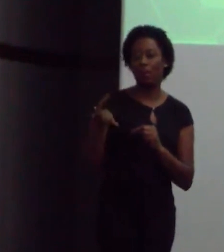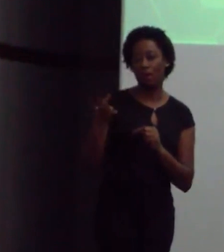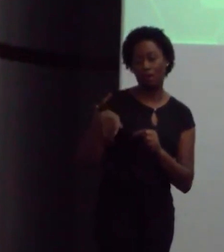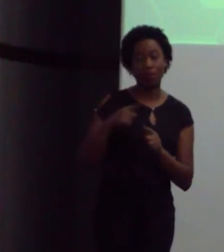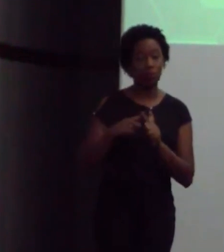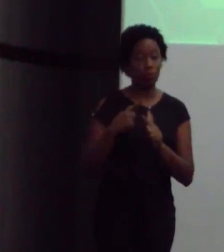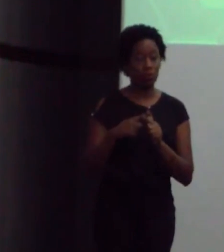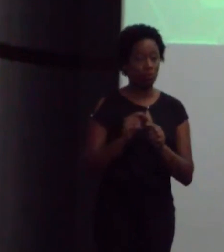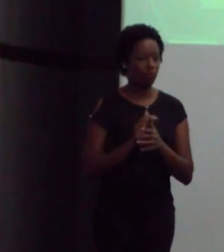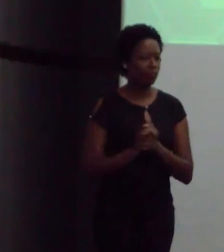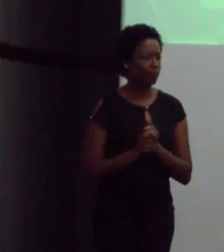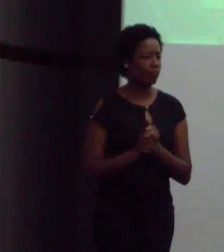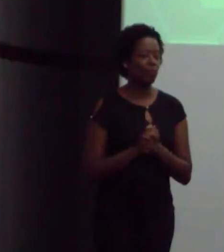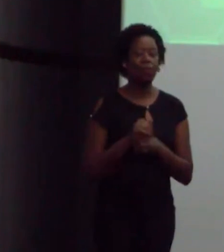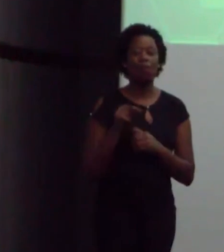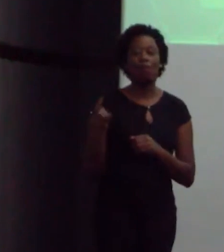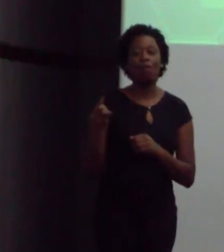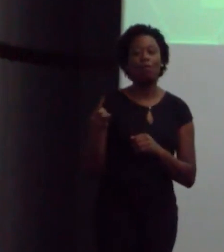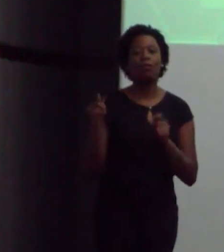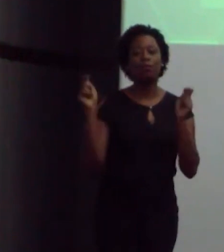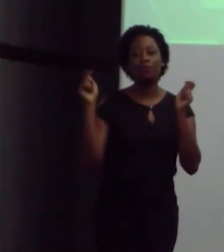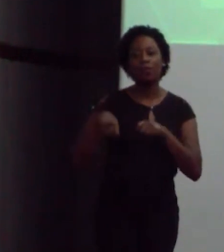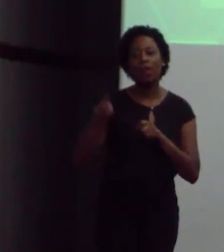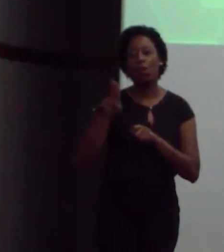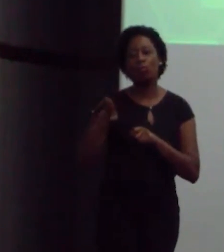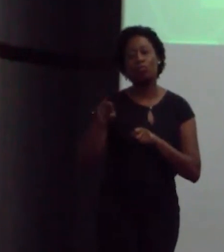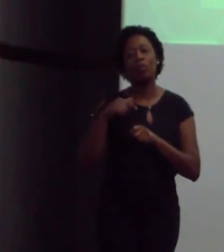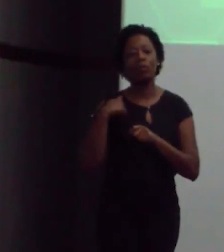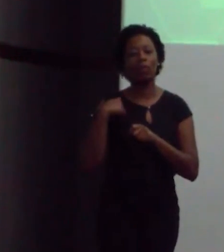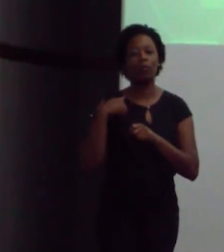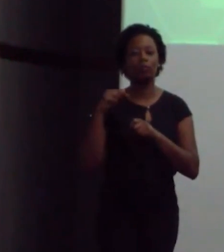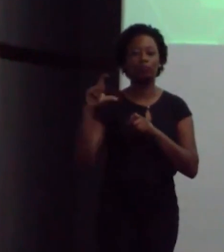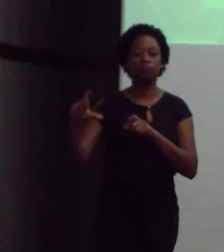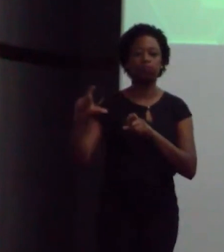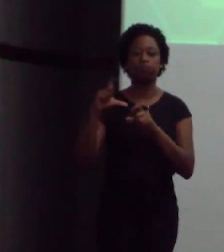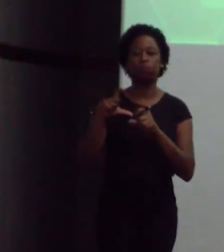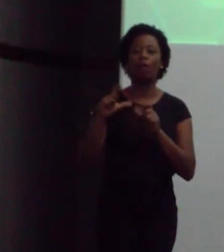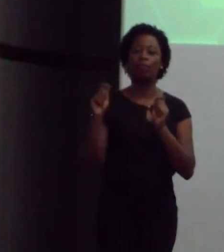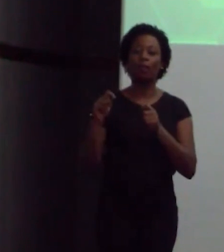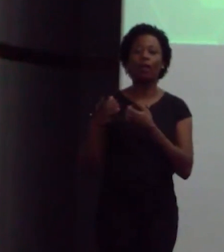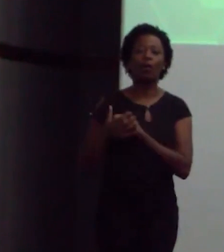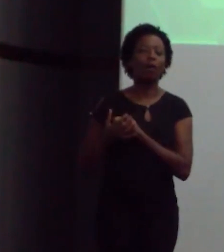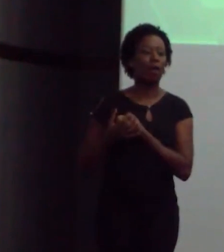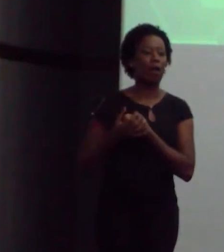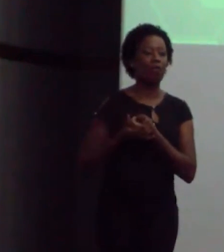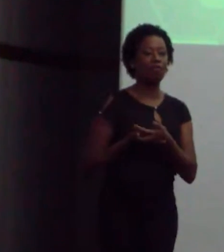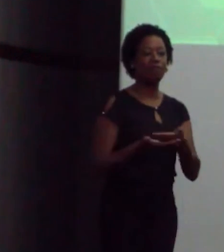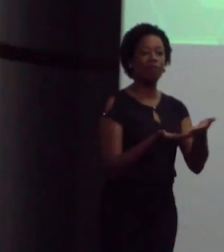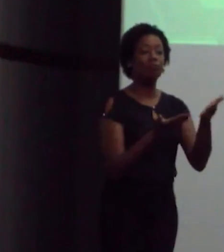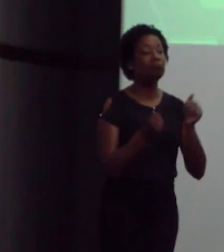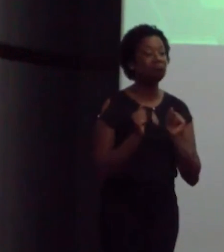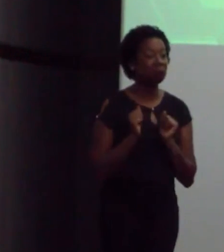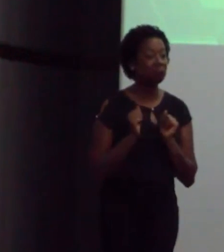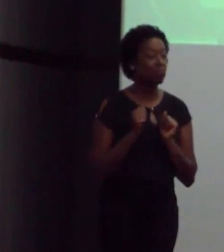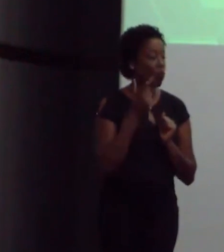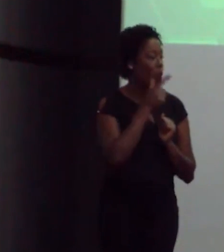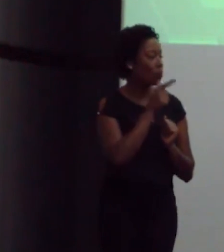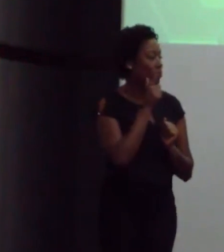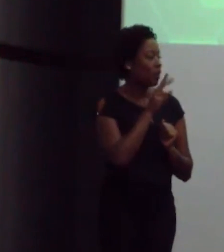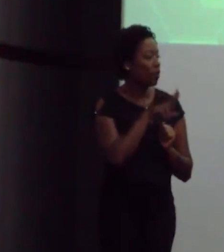um combustível que pode ser encapsulado e transportado. Então, nós vamos conseguir fazer isso.